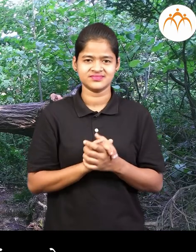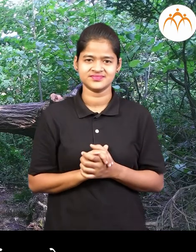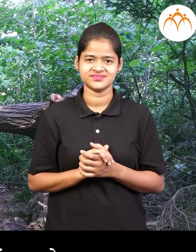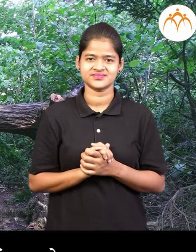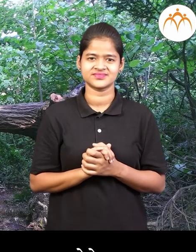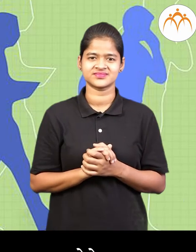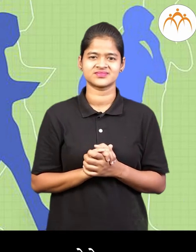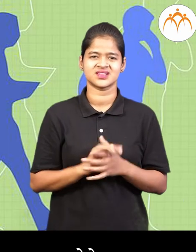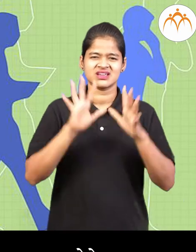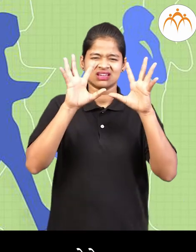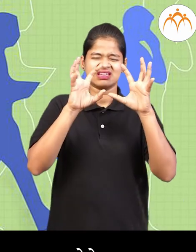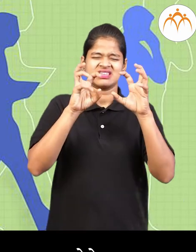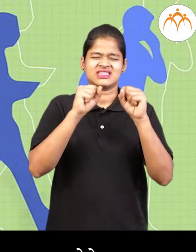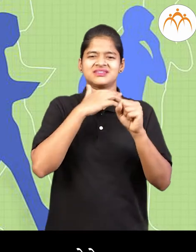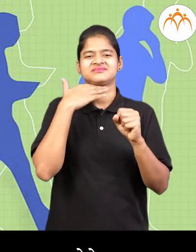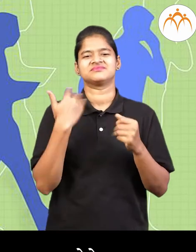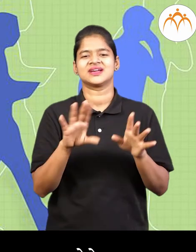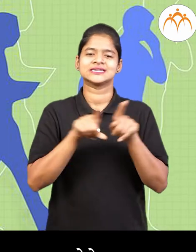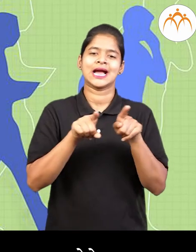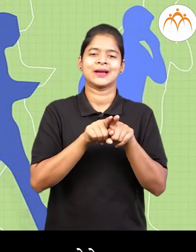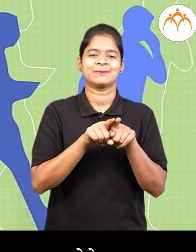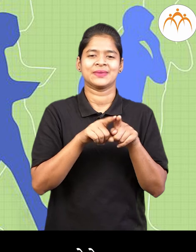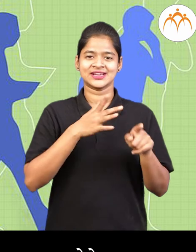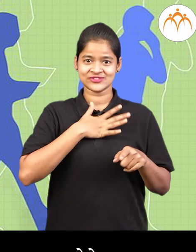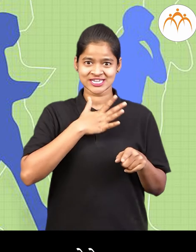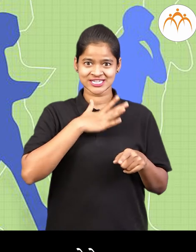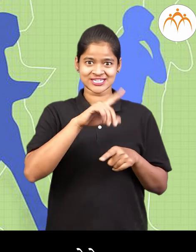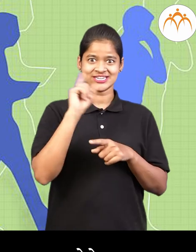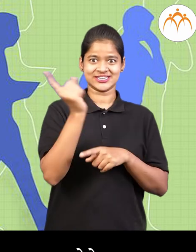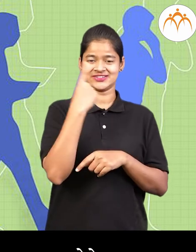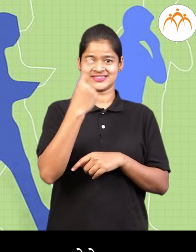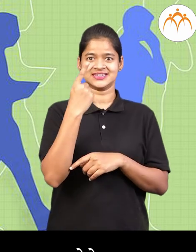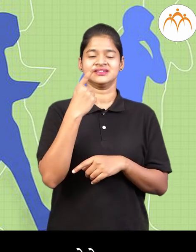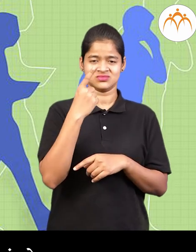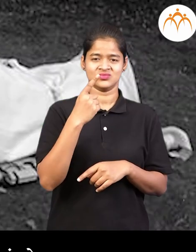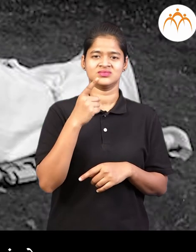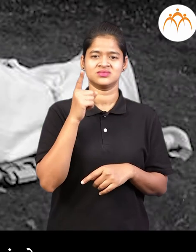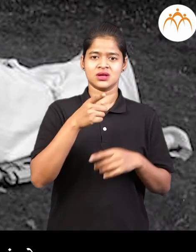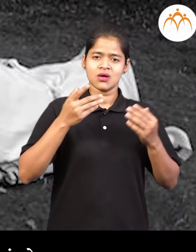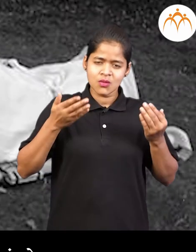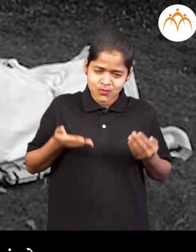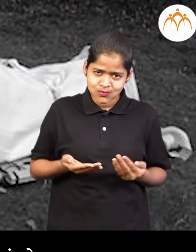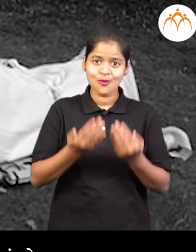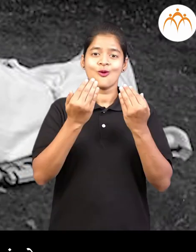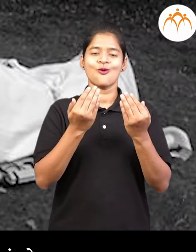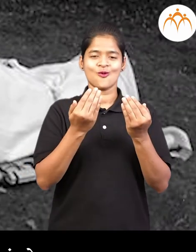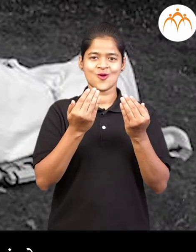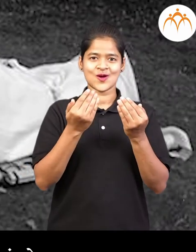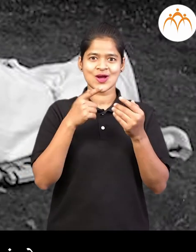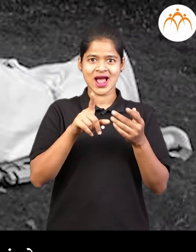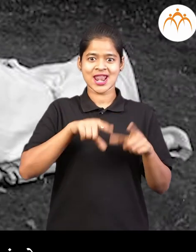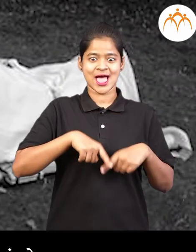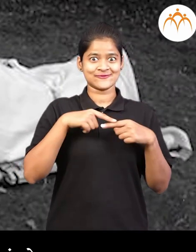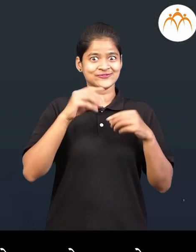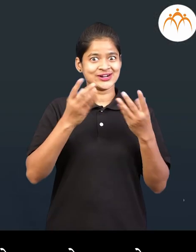सर्व सजीवांचे जीवन चकर जनमा पसुन सुरू होते आणी मृत्यू जाला की थामते